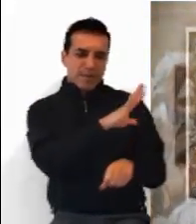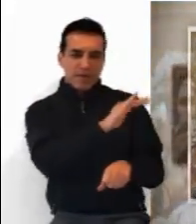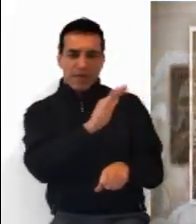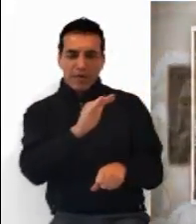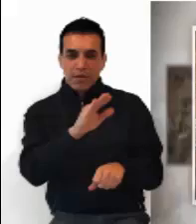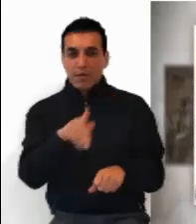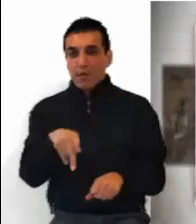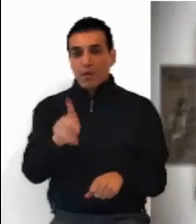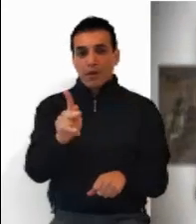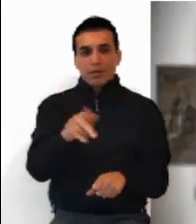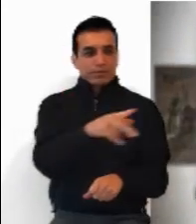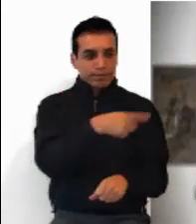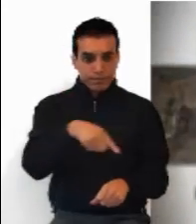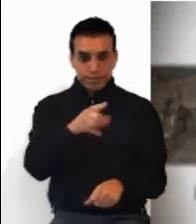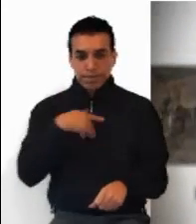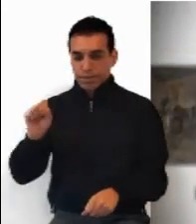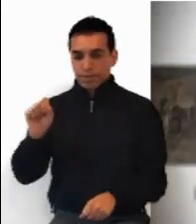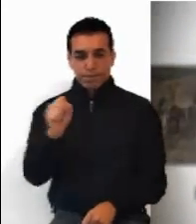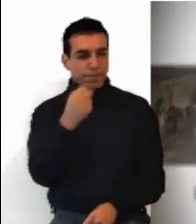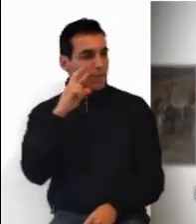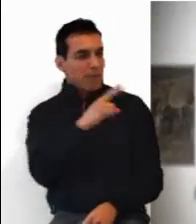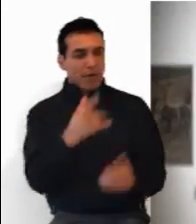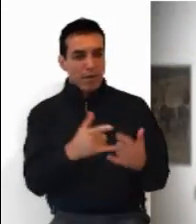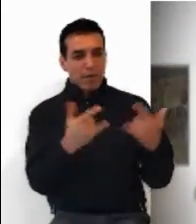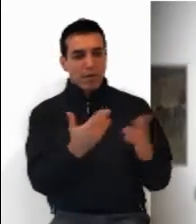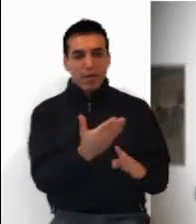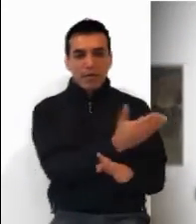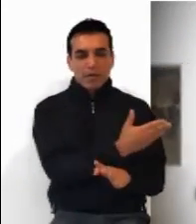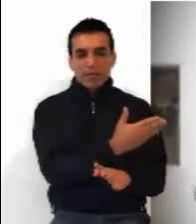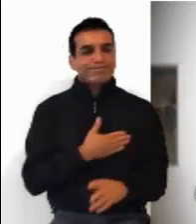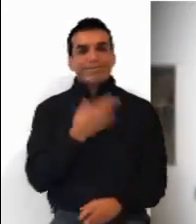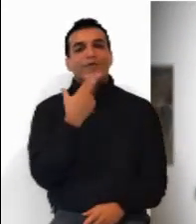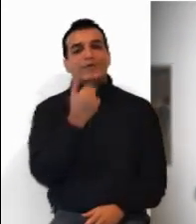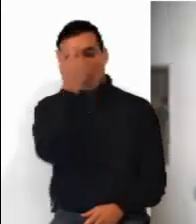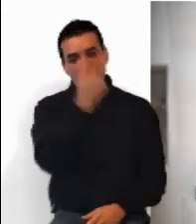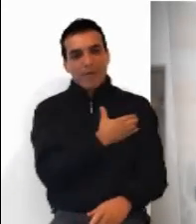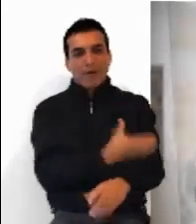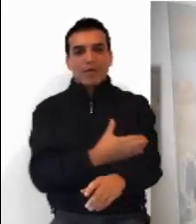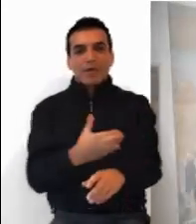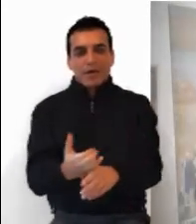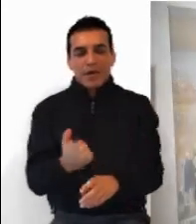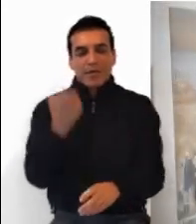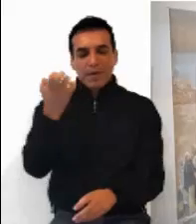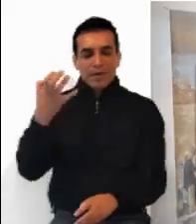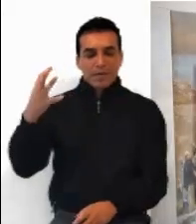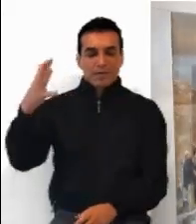empuña el arado y mira hacia atrás no sirve para el reino de Dios. Palabra del Señor.